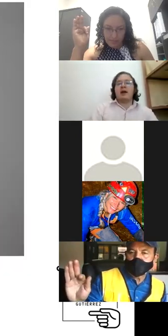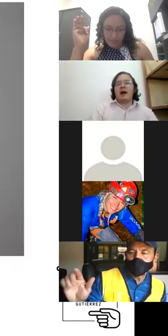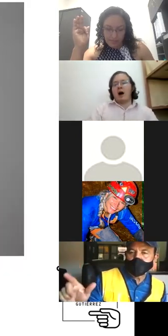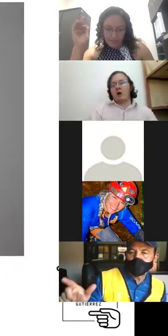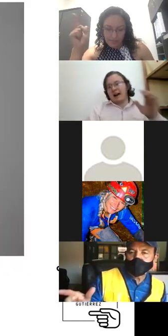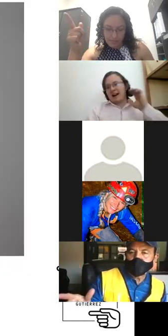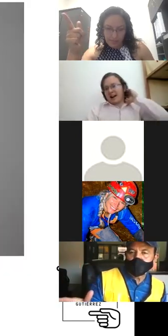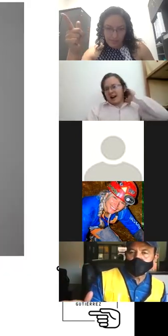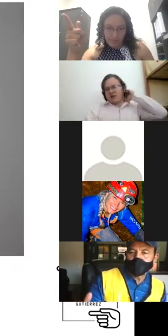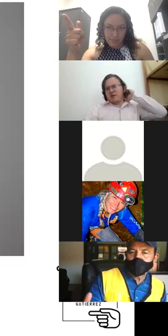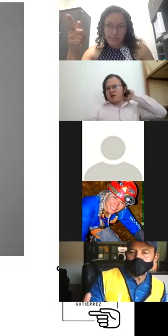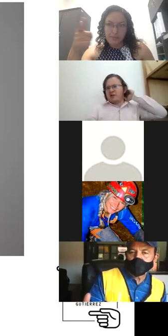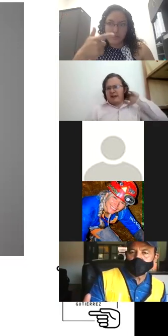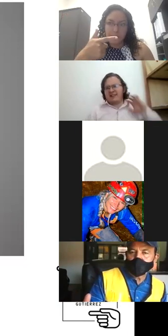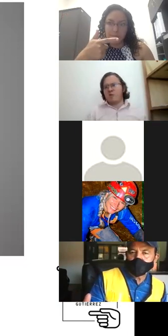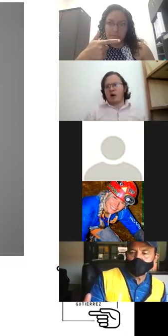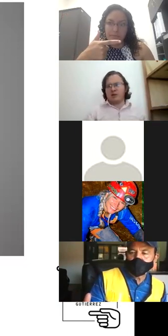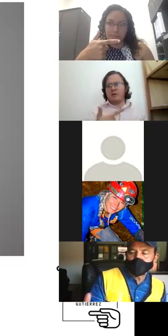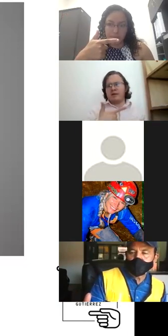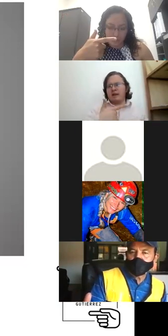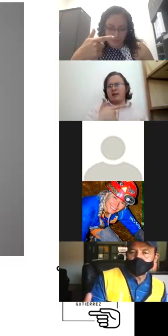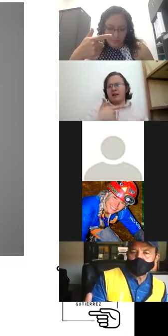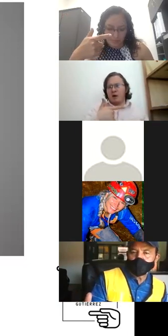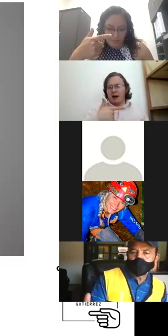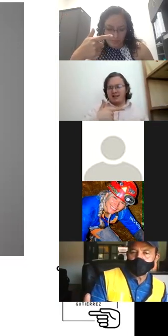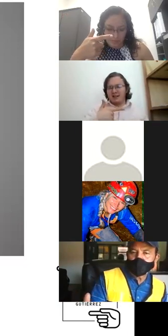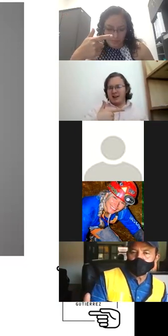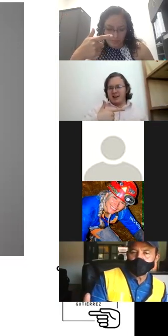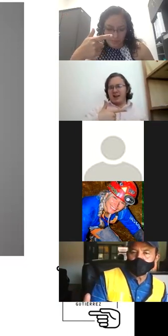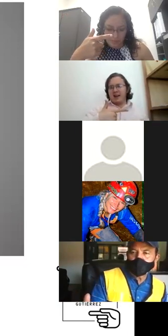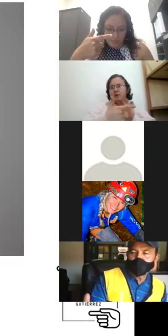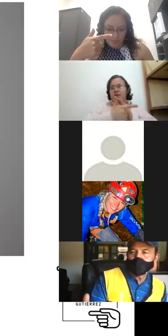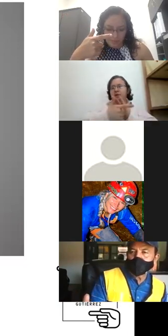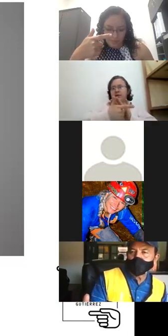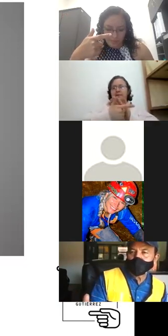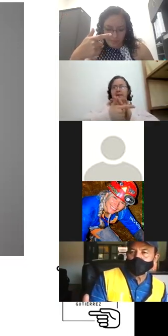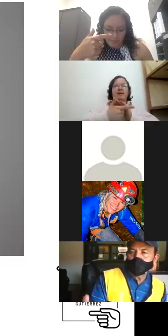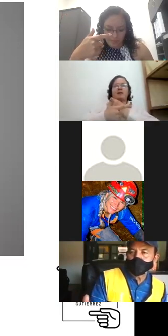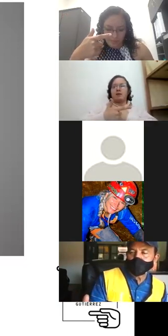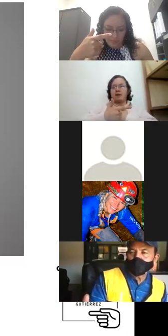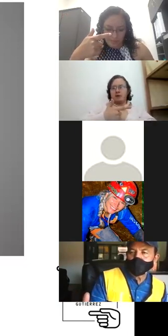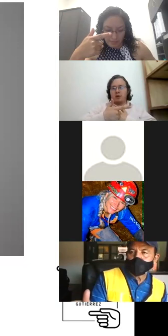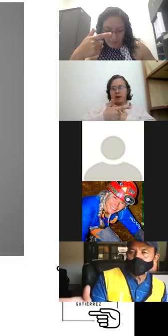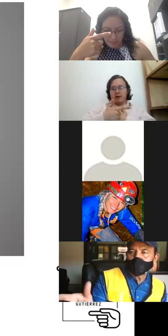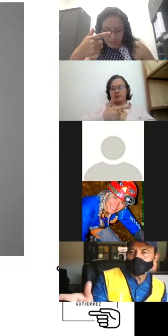ahora la letra G yo siempre hago esta referencia como que es una pistolita de agua ¿sí? y nuestra palma está viendo hacia nuestro pecho